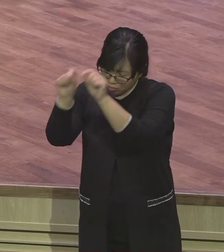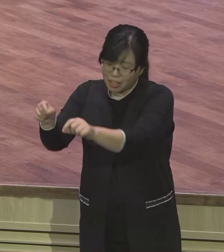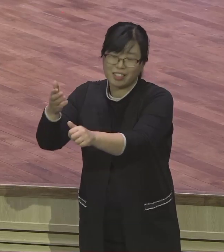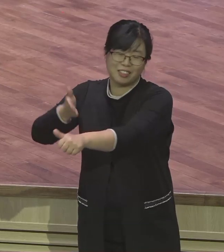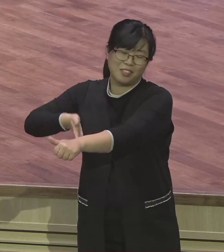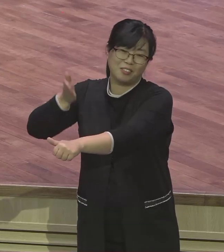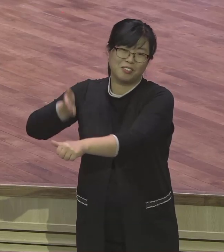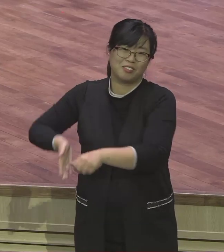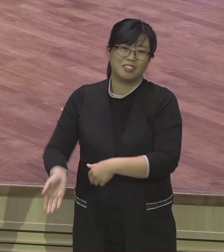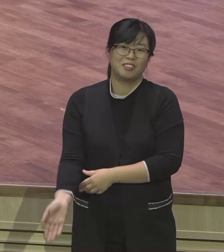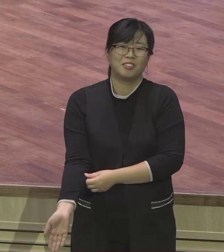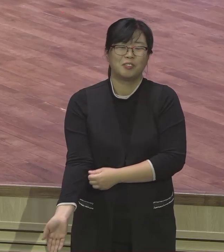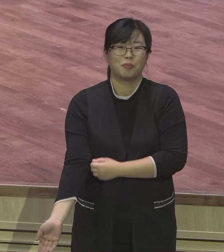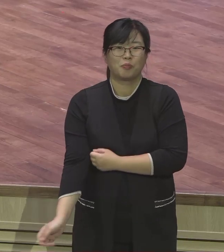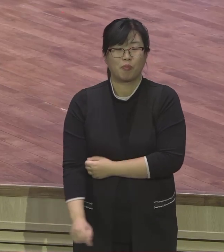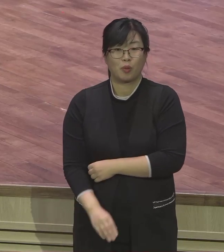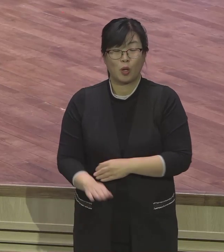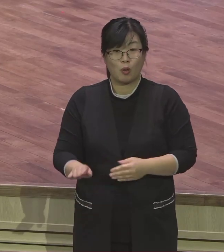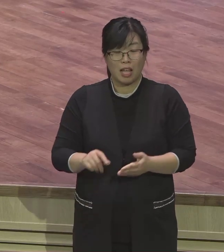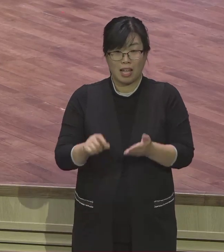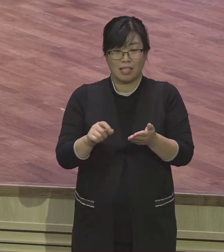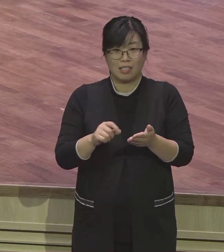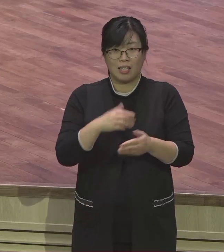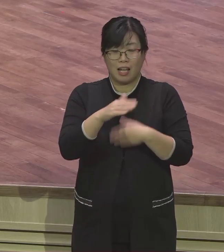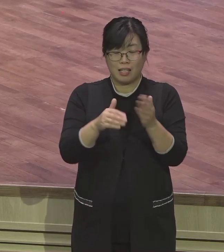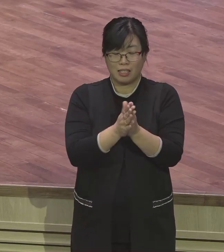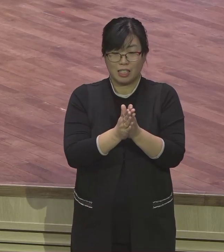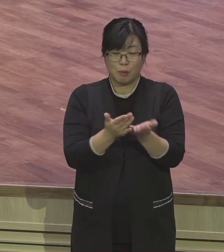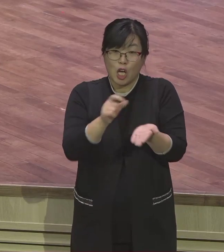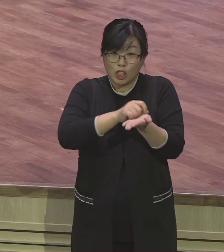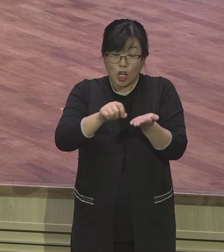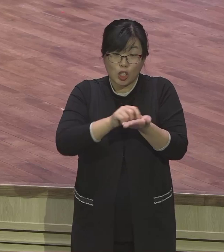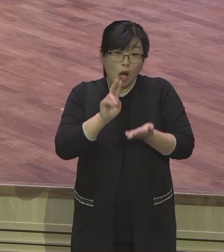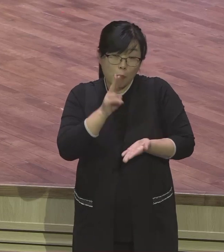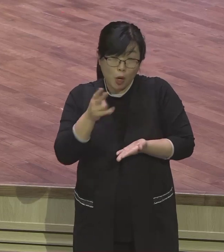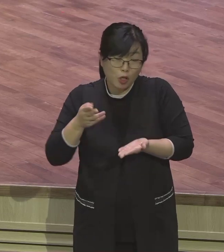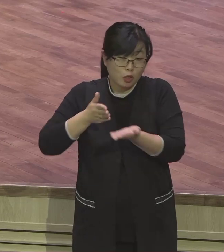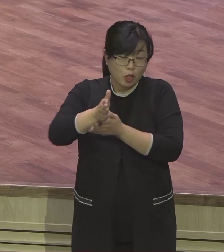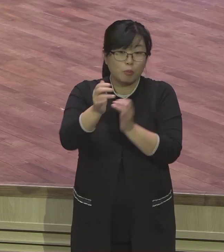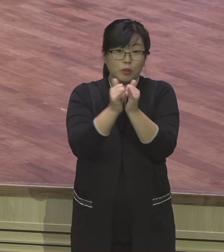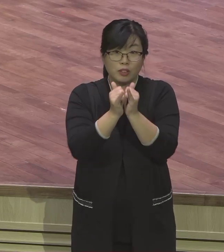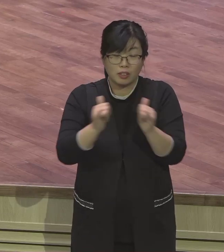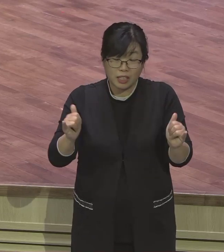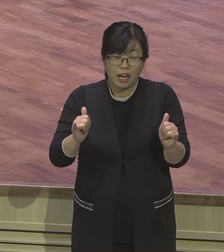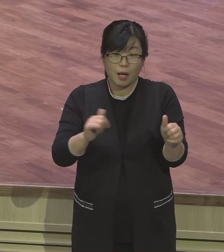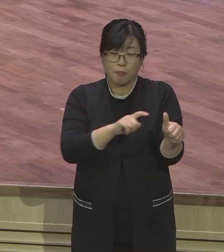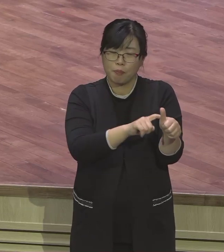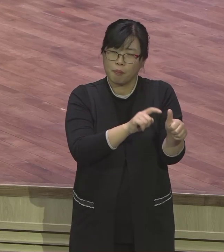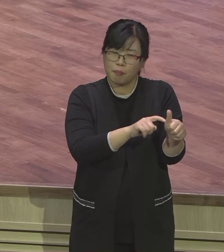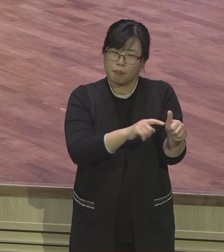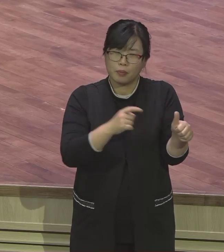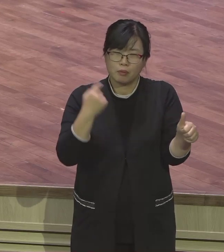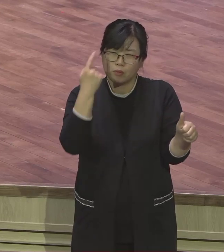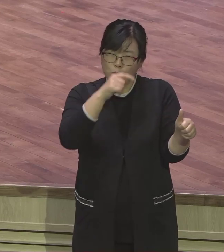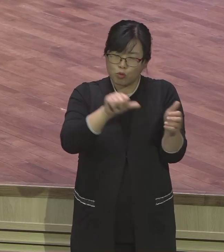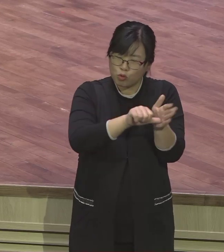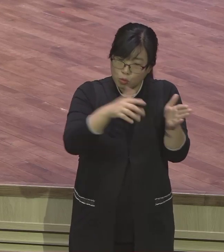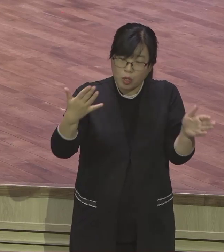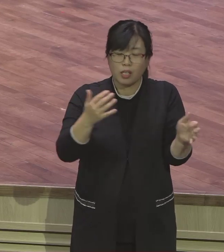성장본역가 윌리엄 틴데일이란 이런 고백을 했습니다. 복음은 상처입은